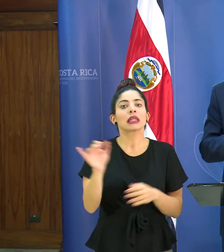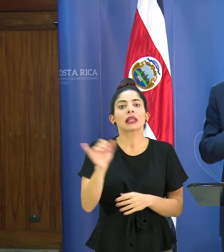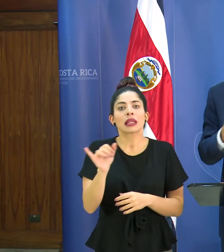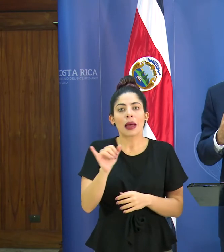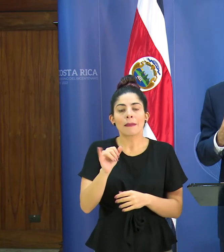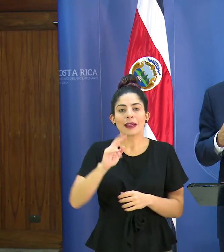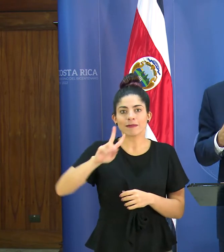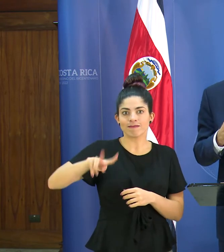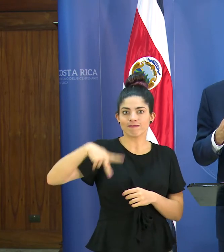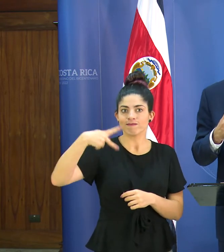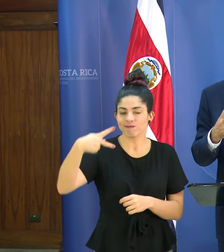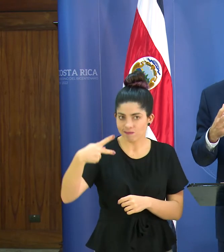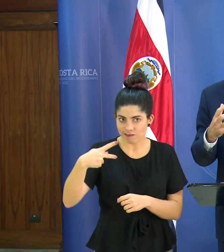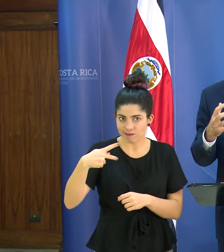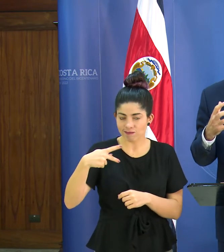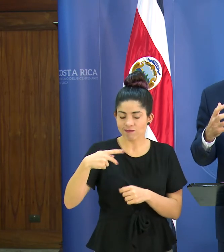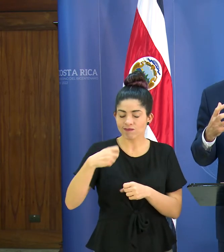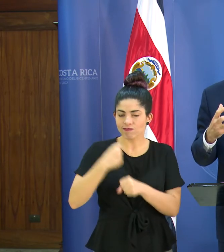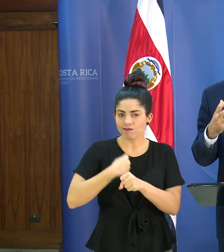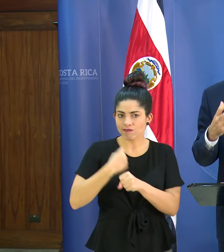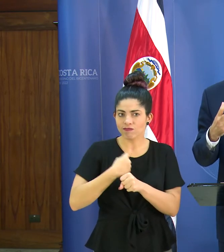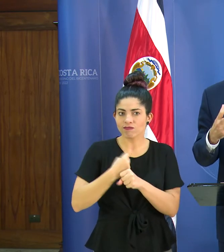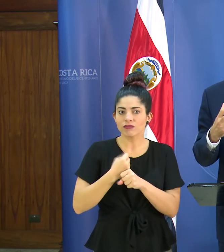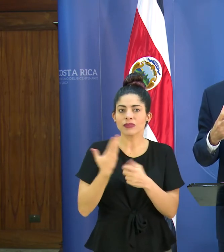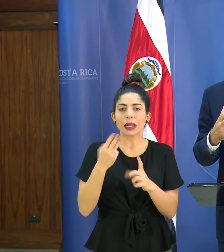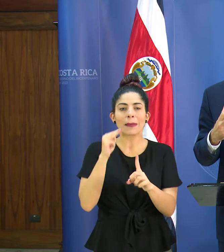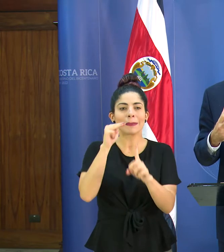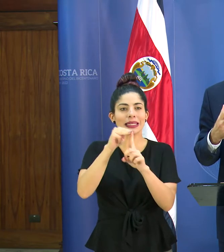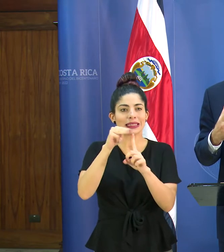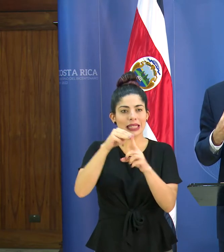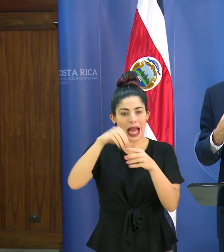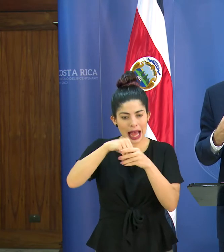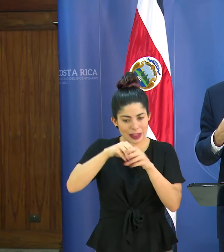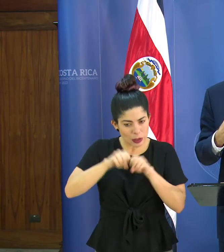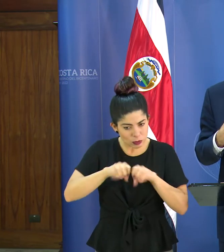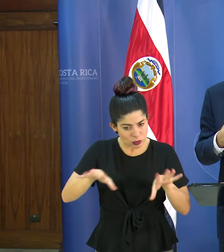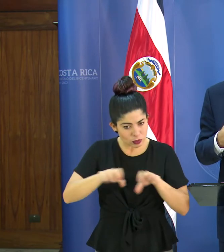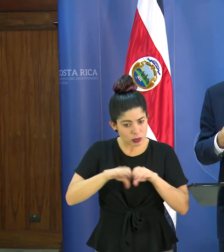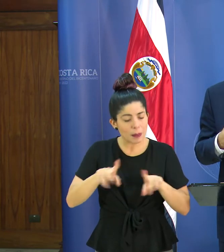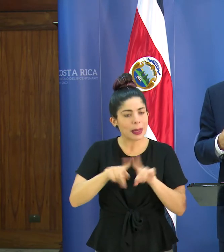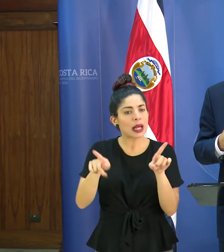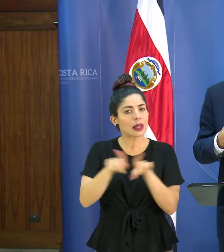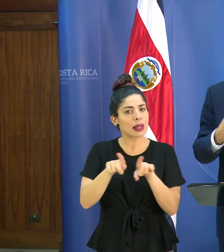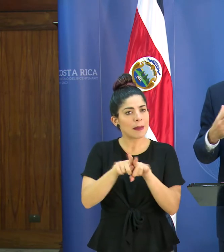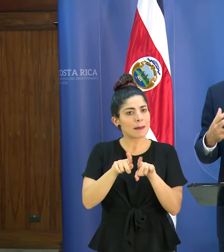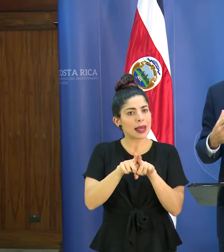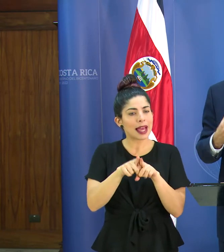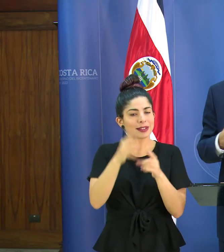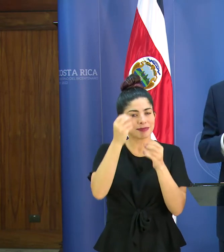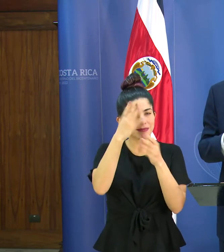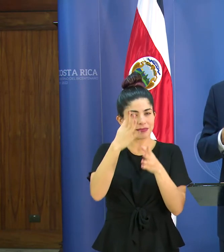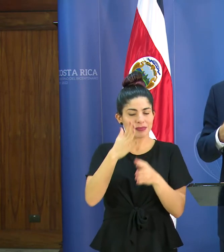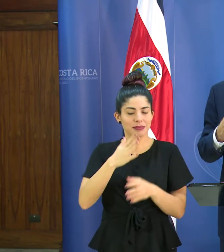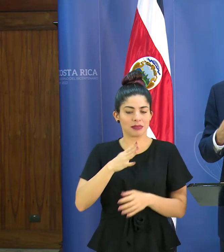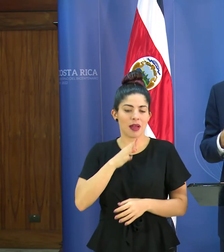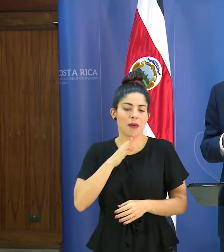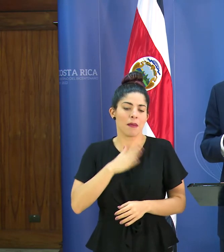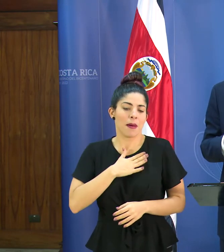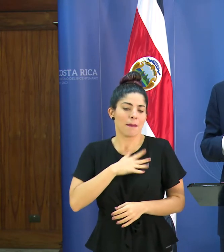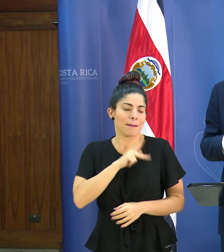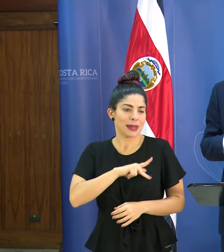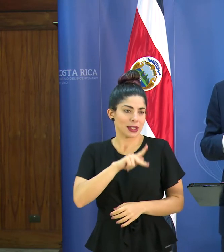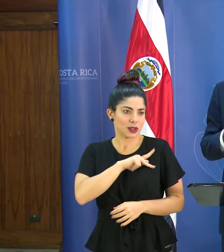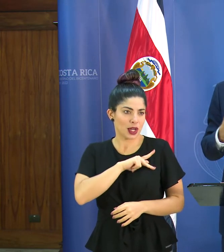reforzando el mensaje interno pero esto también lo menciono a título más